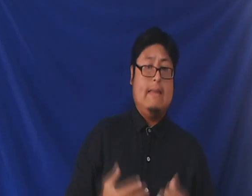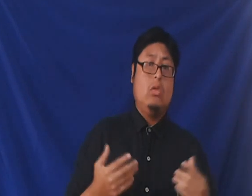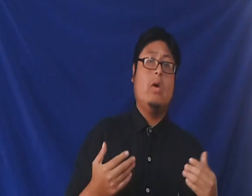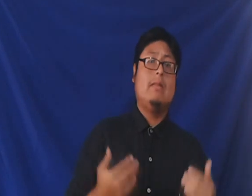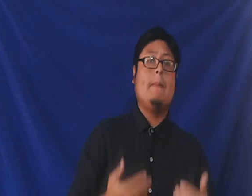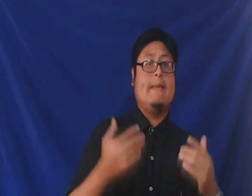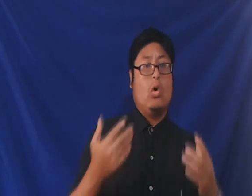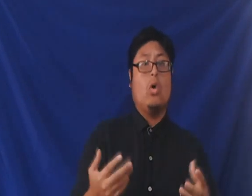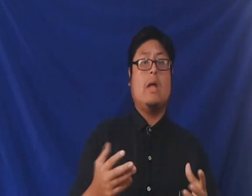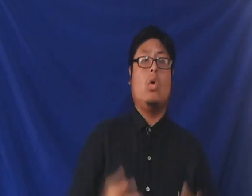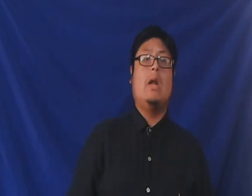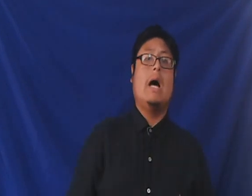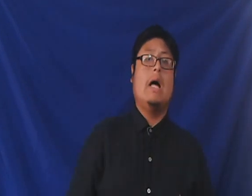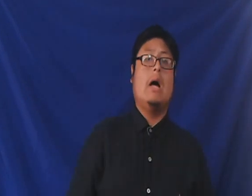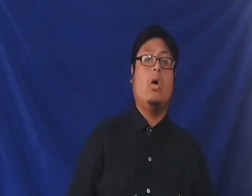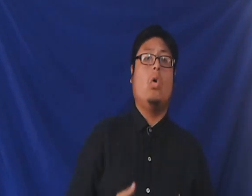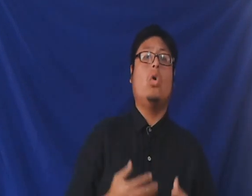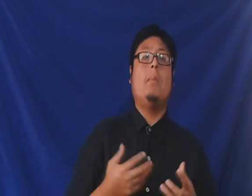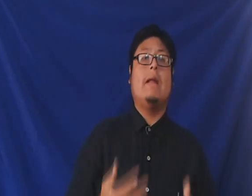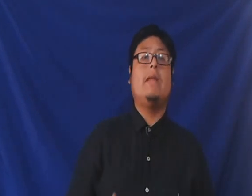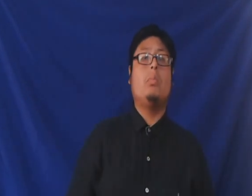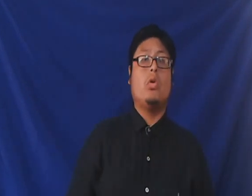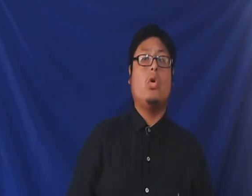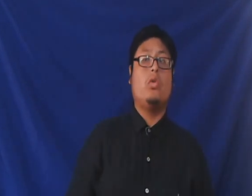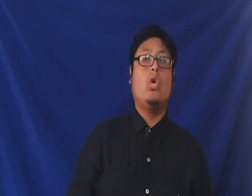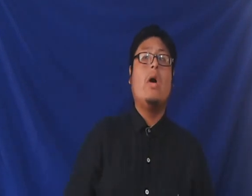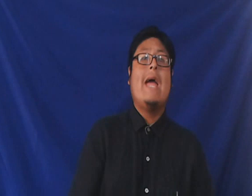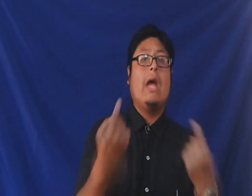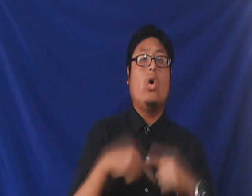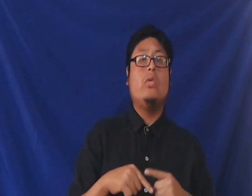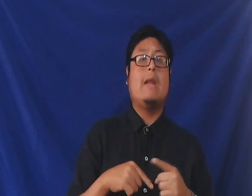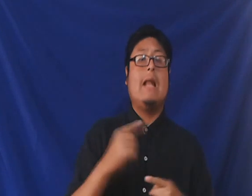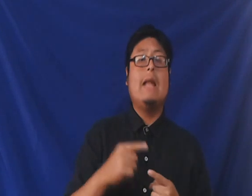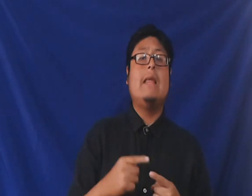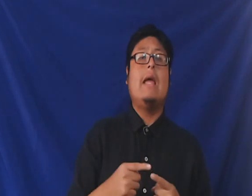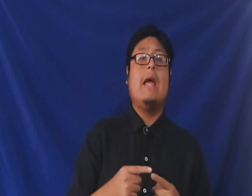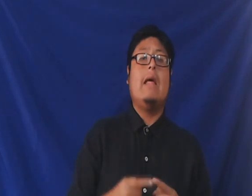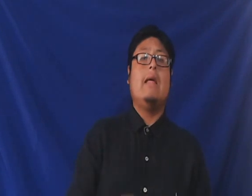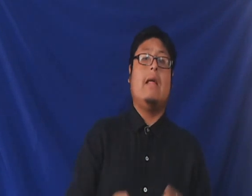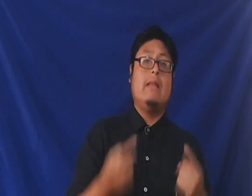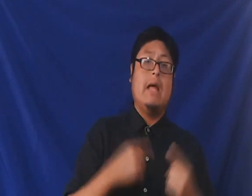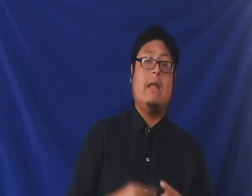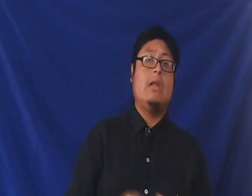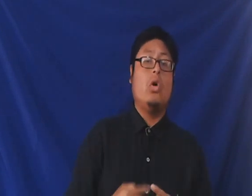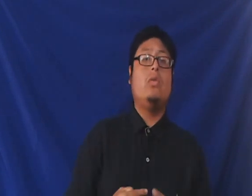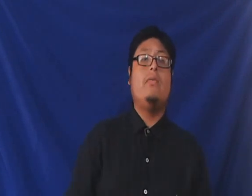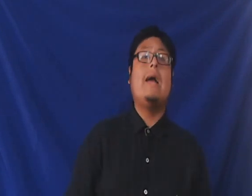no estaba de acorde con la, con lo planteado por Dios, sino en contra, delante de Dios significa